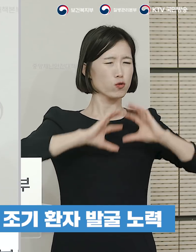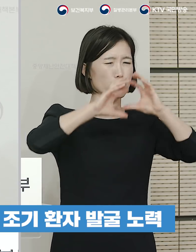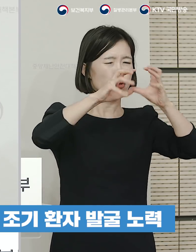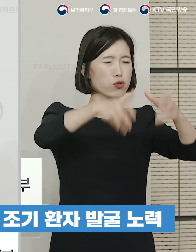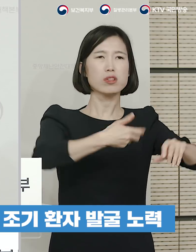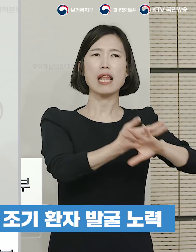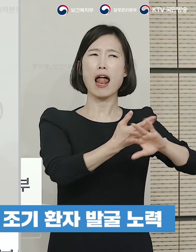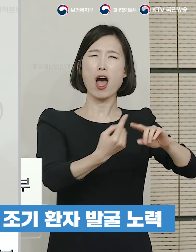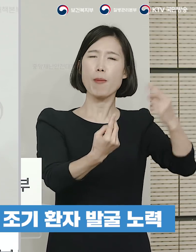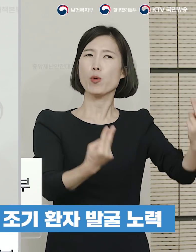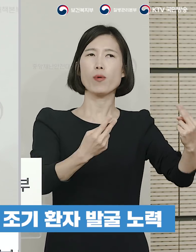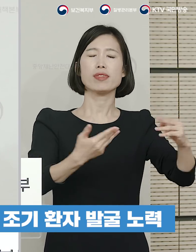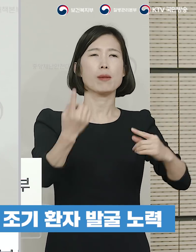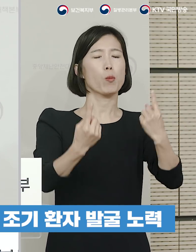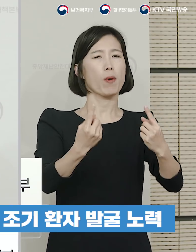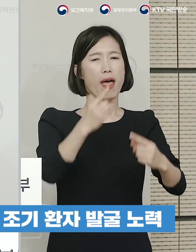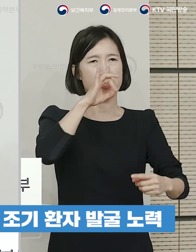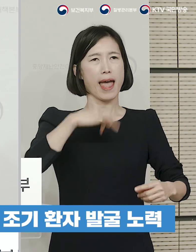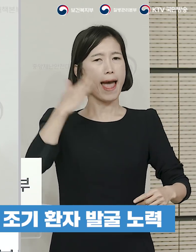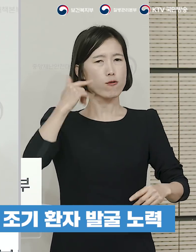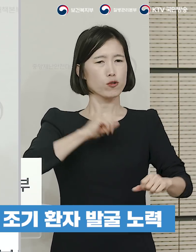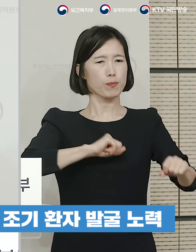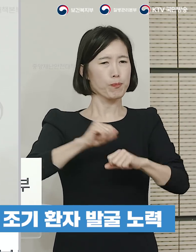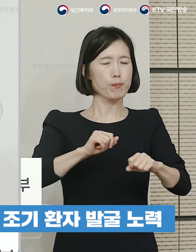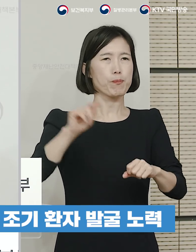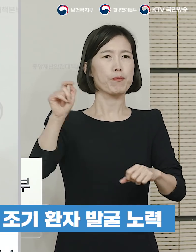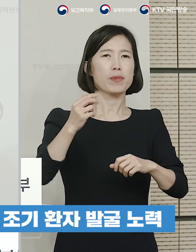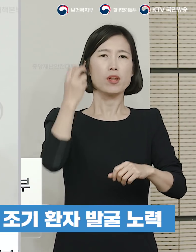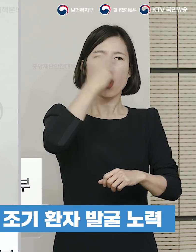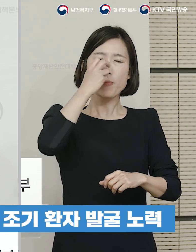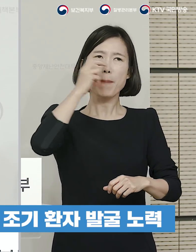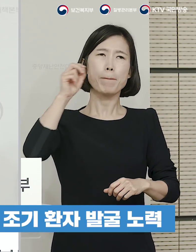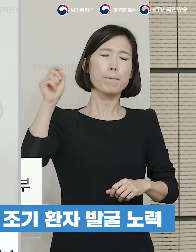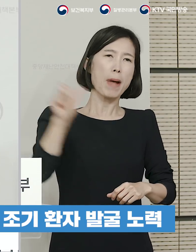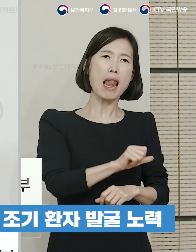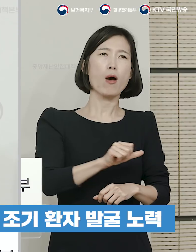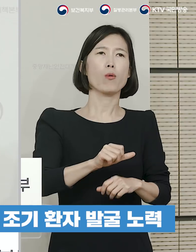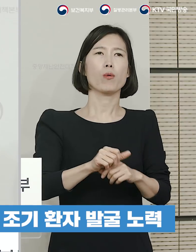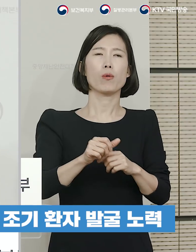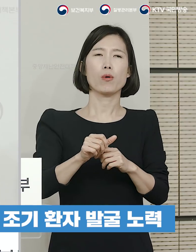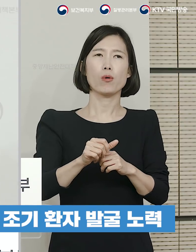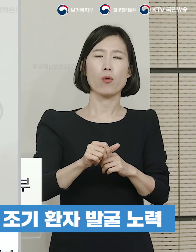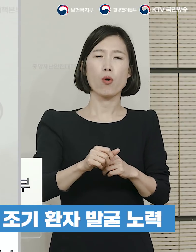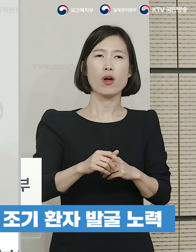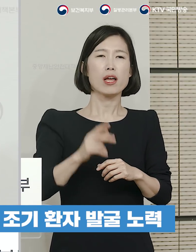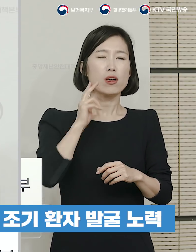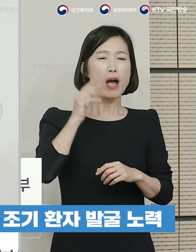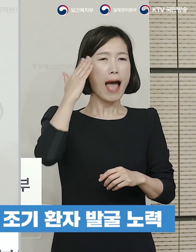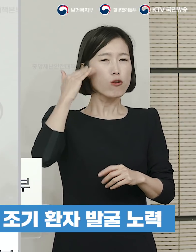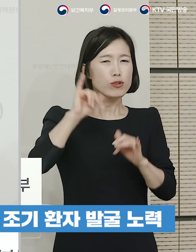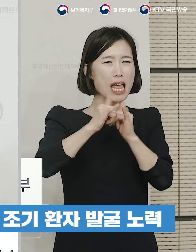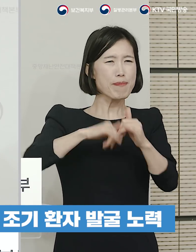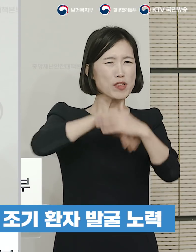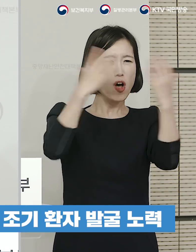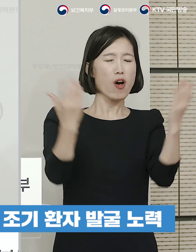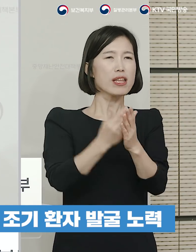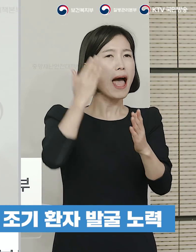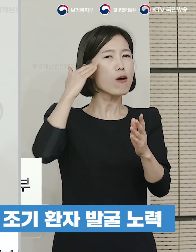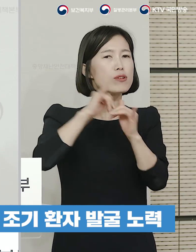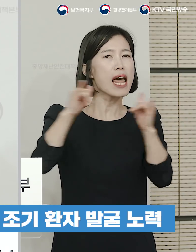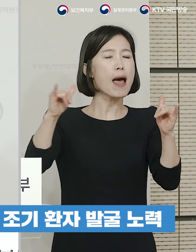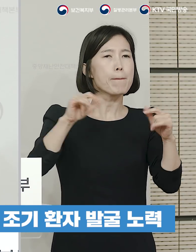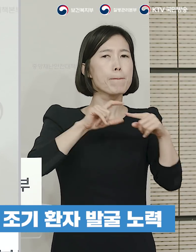지구상에 있는 어느 나라보다도 신속하고 또 인구를 대비하지 않더라도